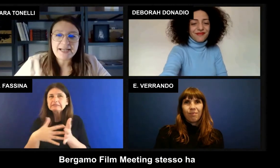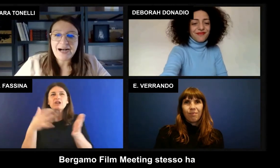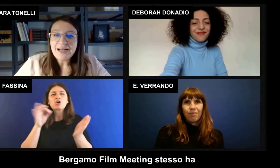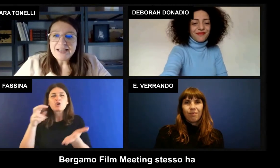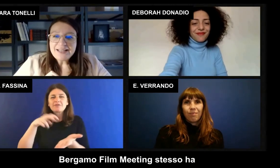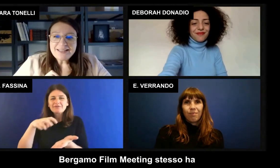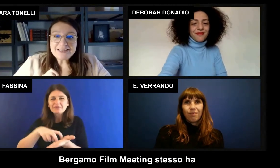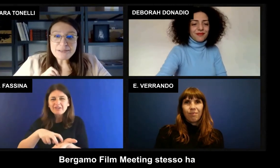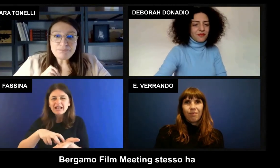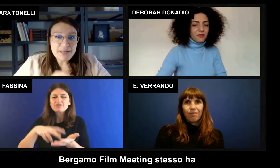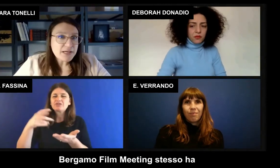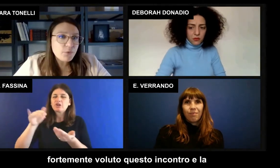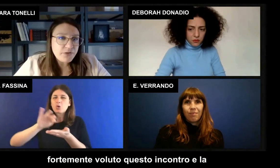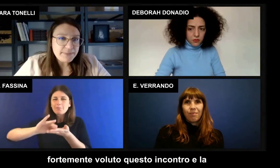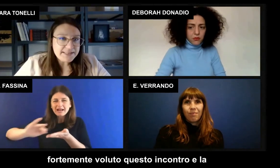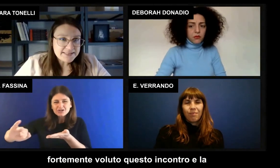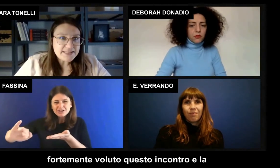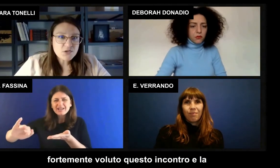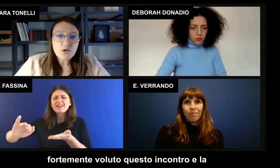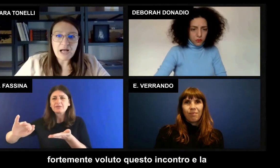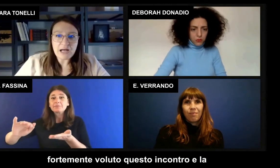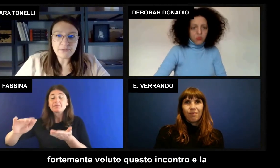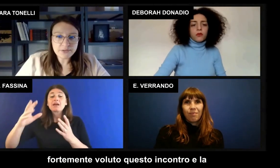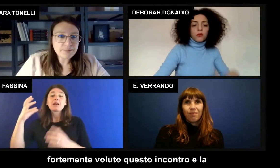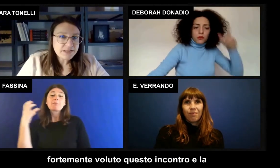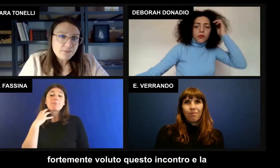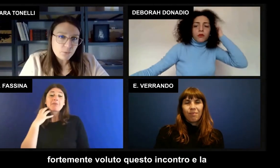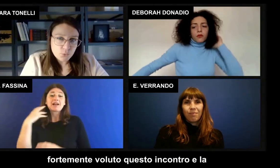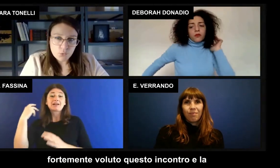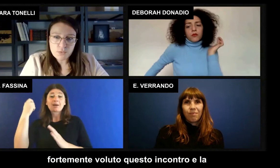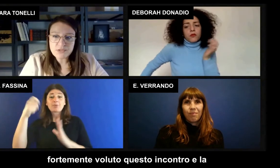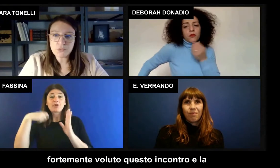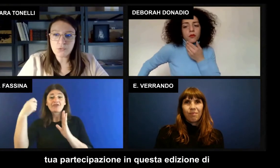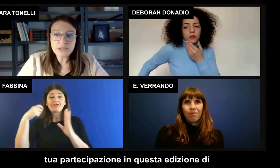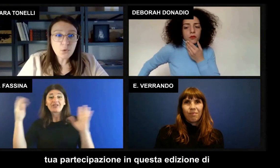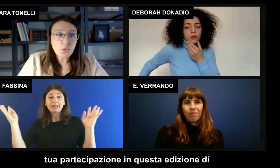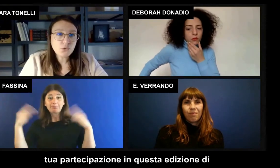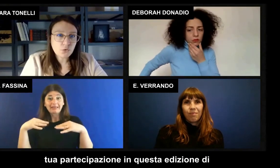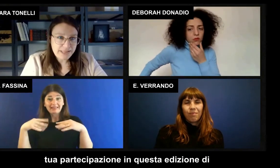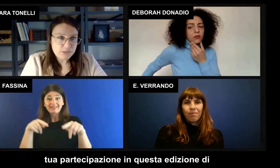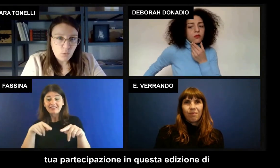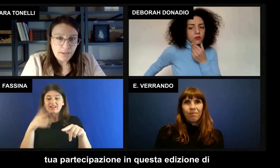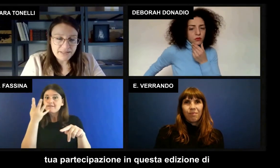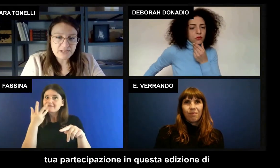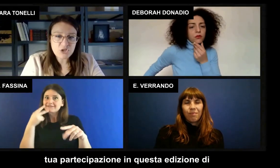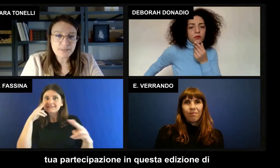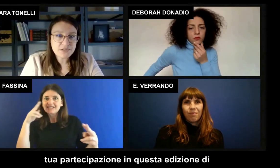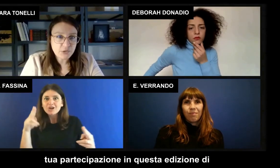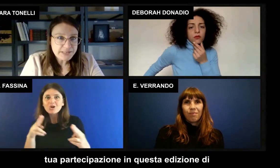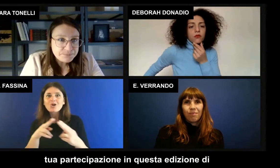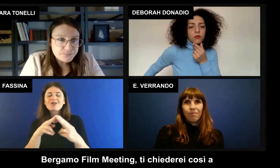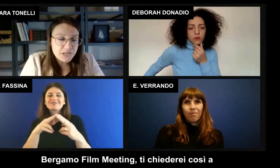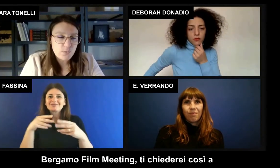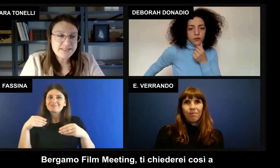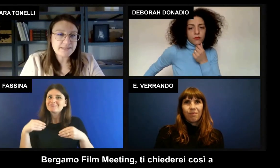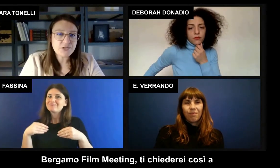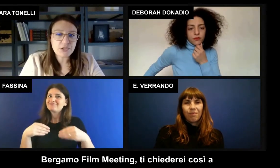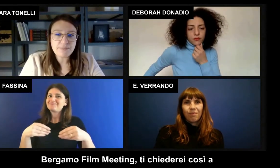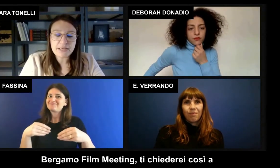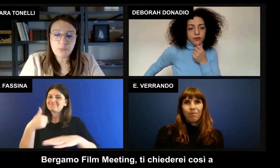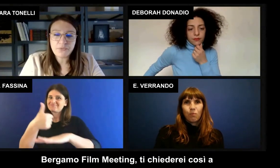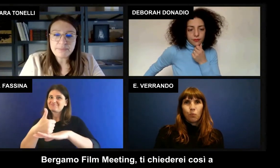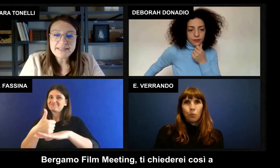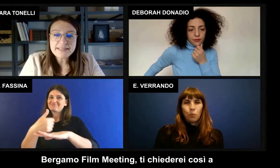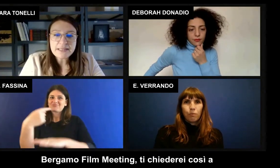marginalità Bergamo Film Meeting stesso ha fortemente voluto questo incontro e la tua partecipazione in questa